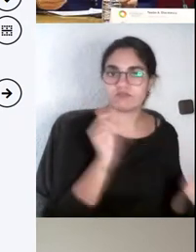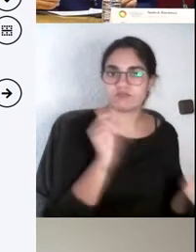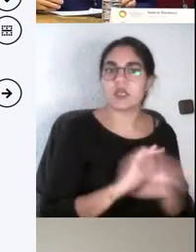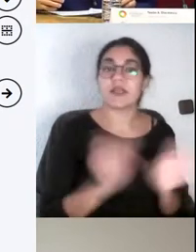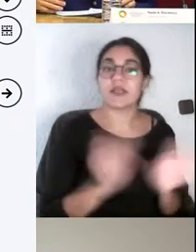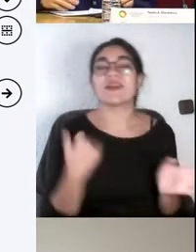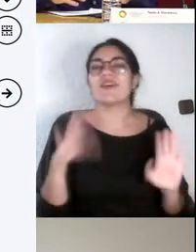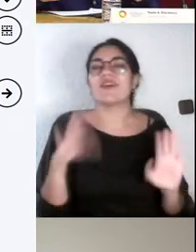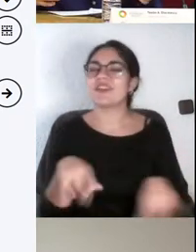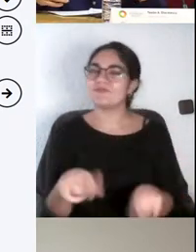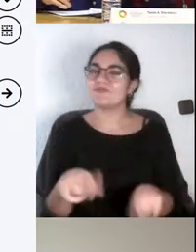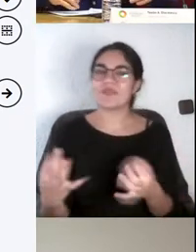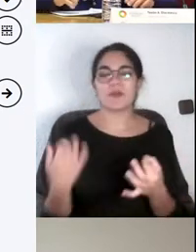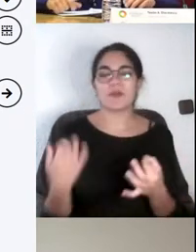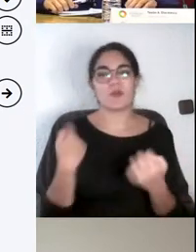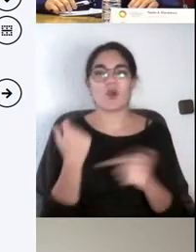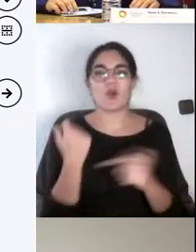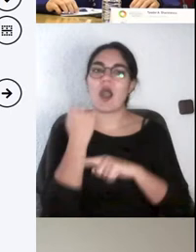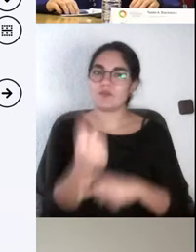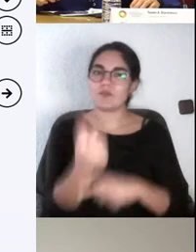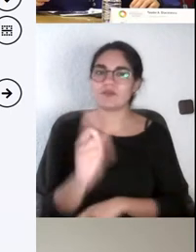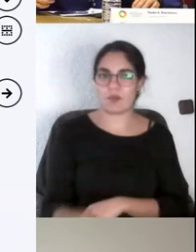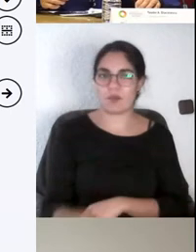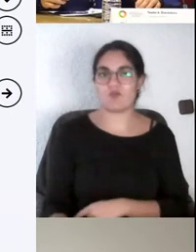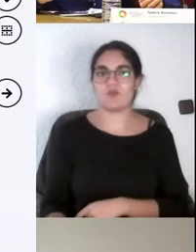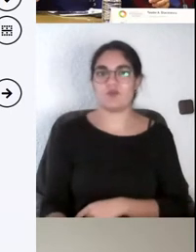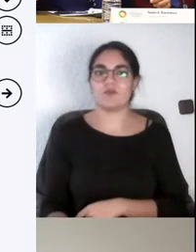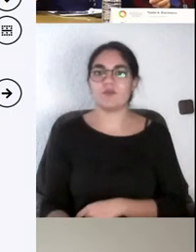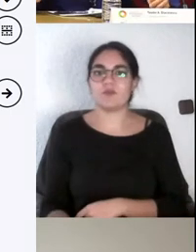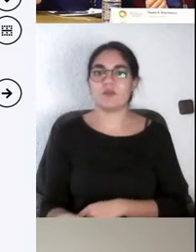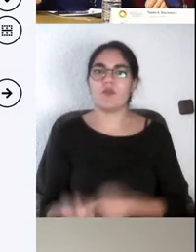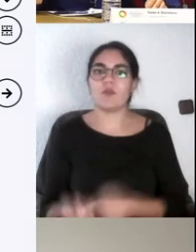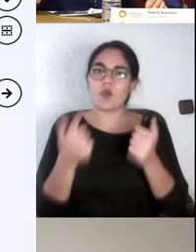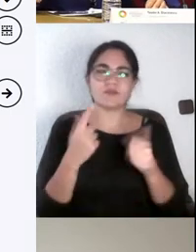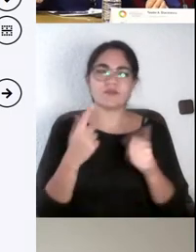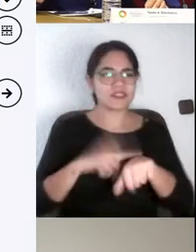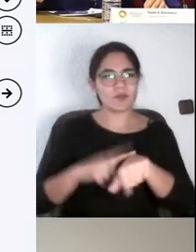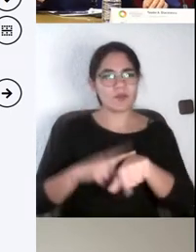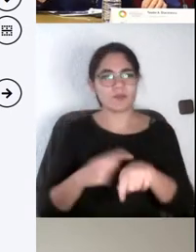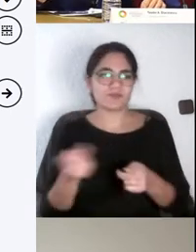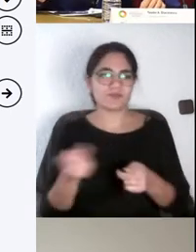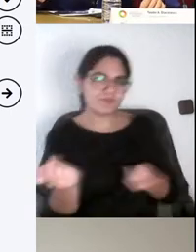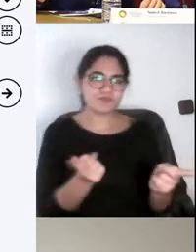eso repercute de manera negativa a la evaluación.